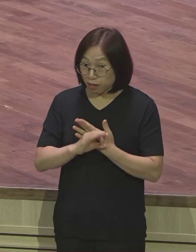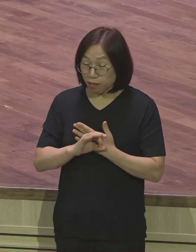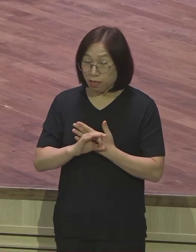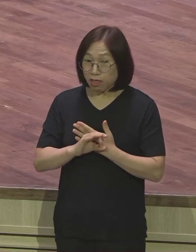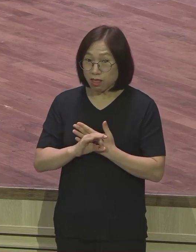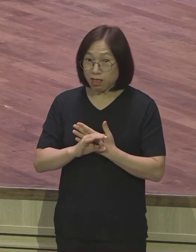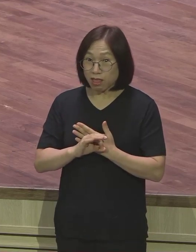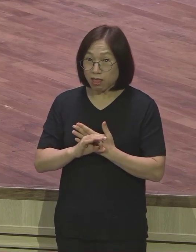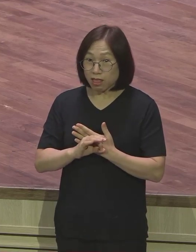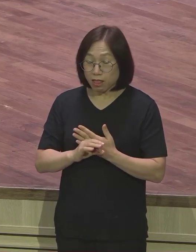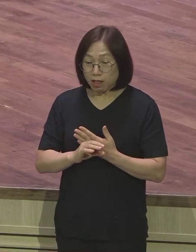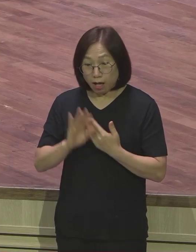어떻게 되겠습니까.